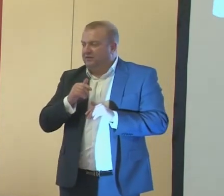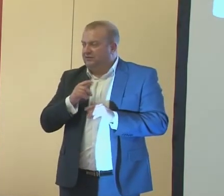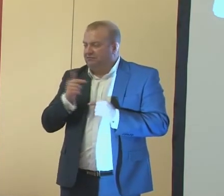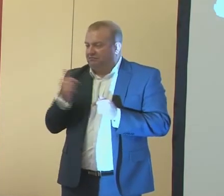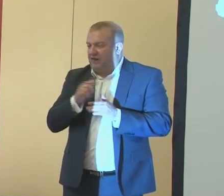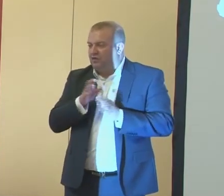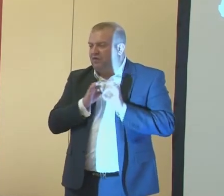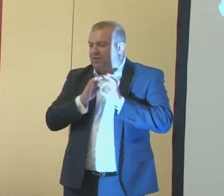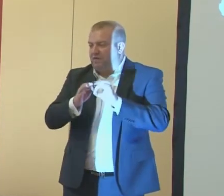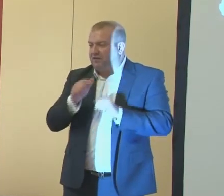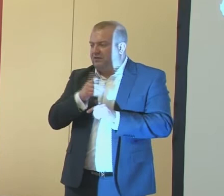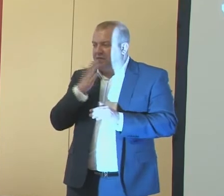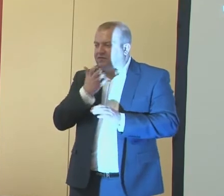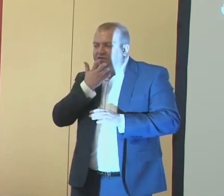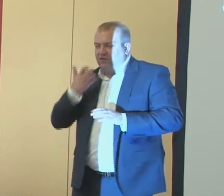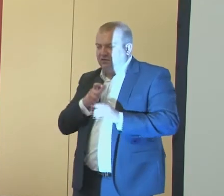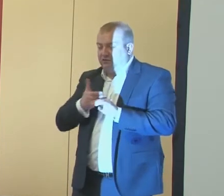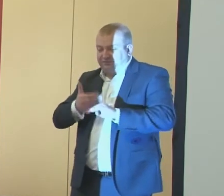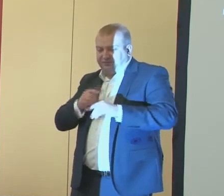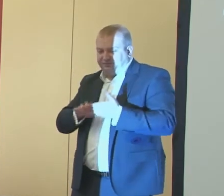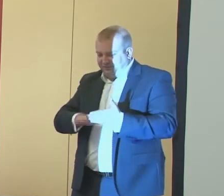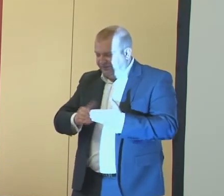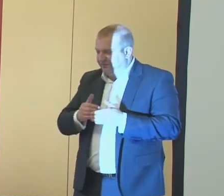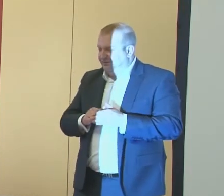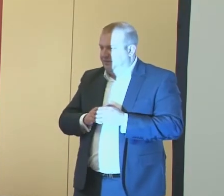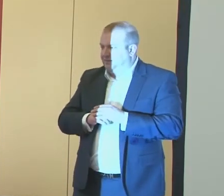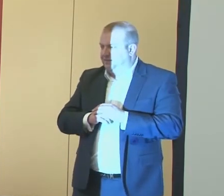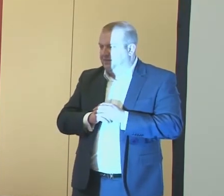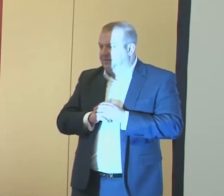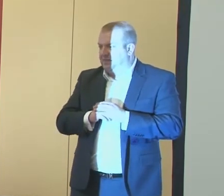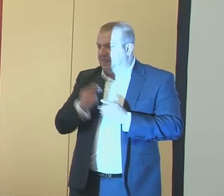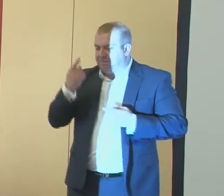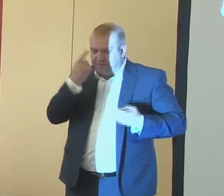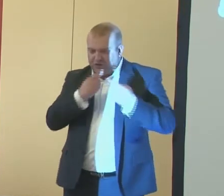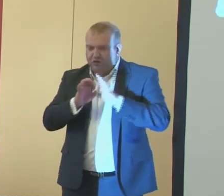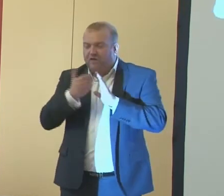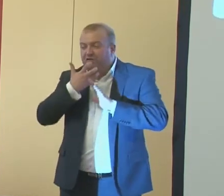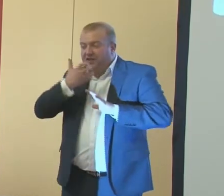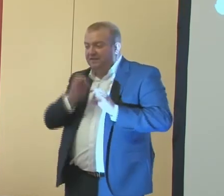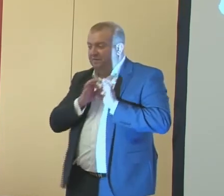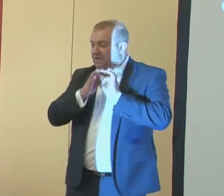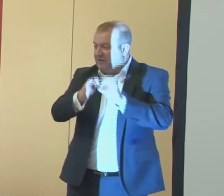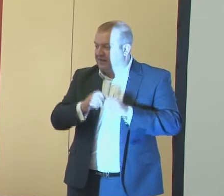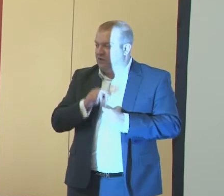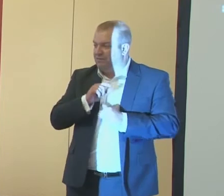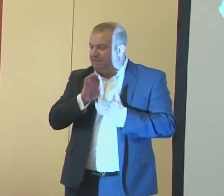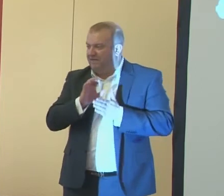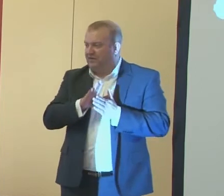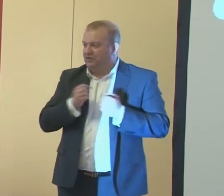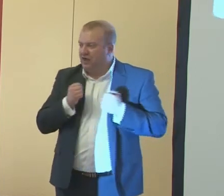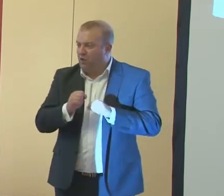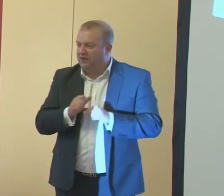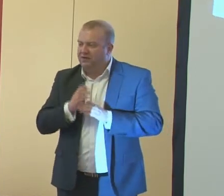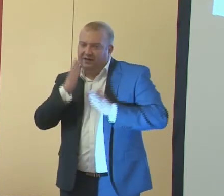należy ją wprowadzać bardzo wcześnie. Więc myśląc o wczesnym wprowadzaniu pewnych działań,